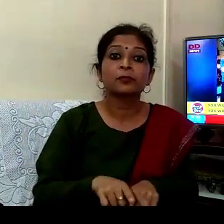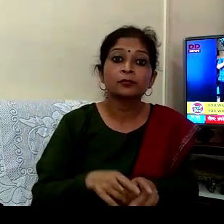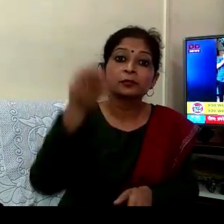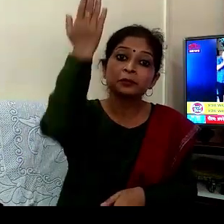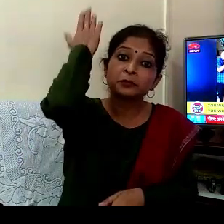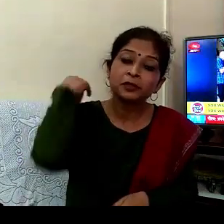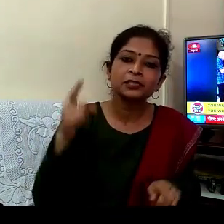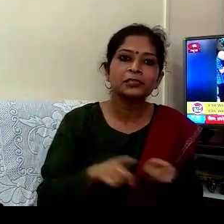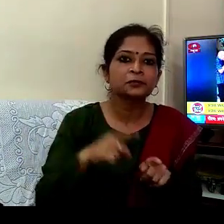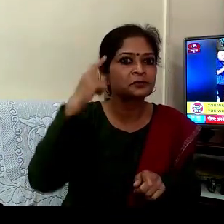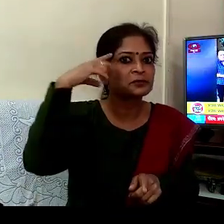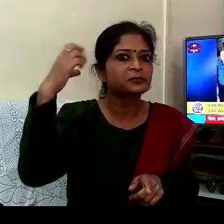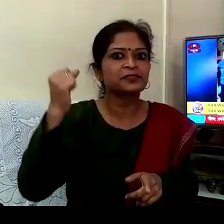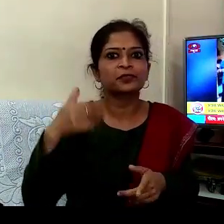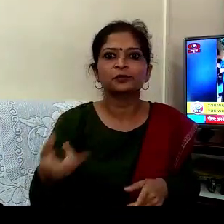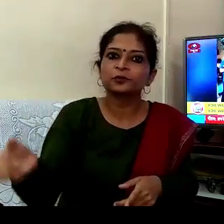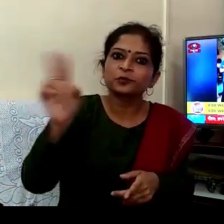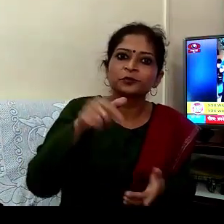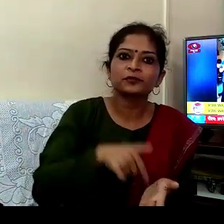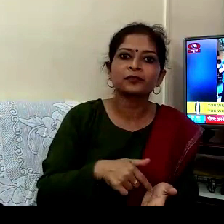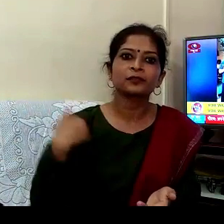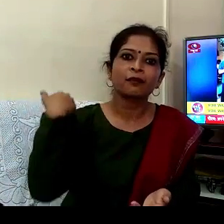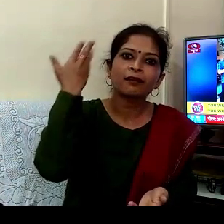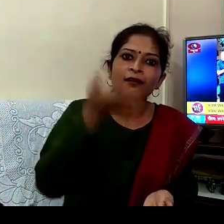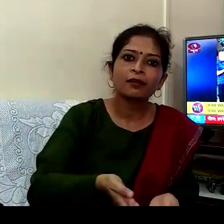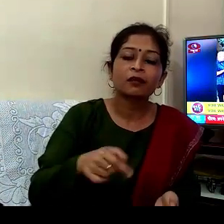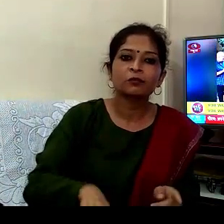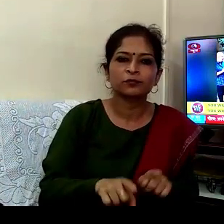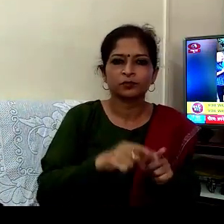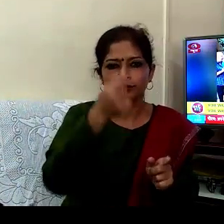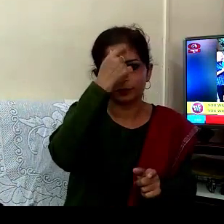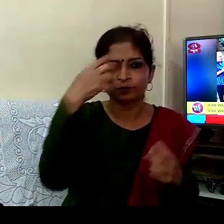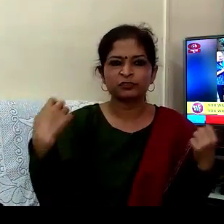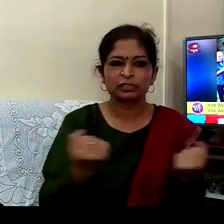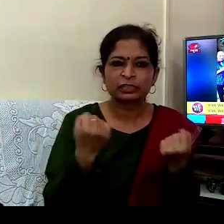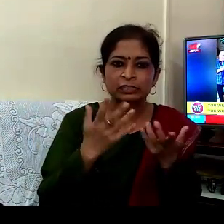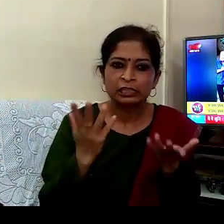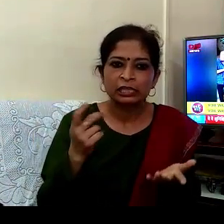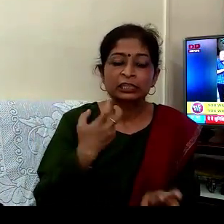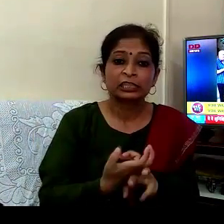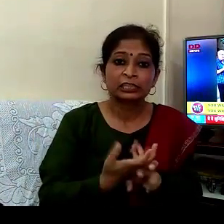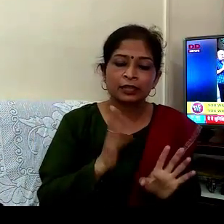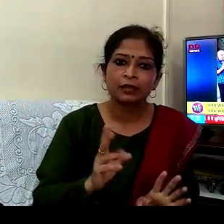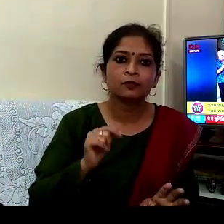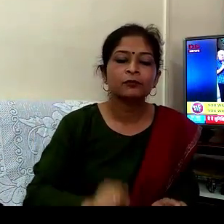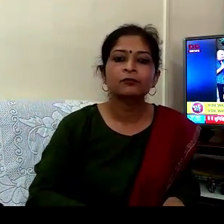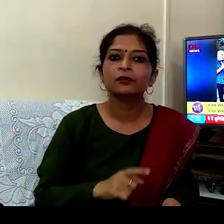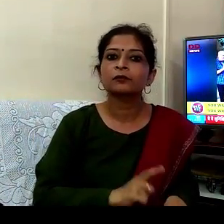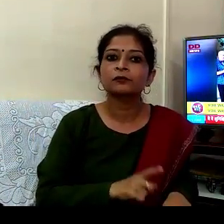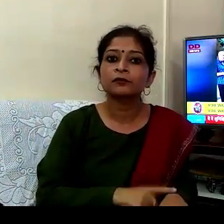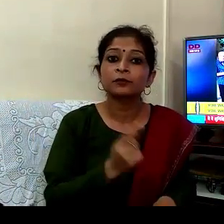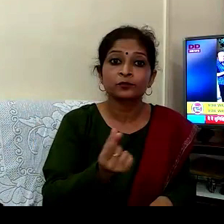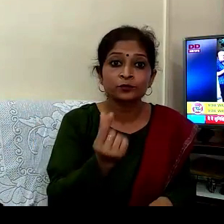آدھے بھی تاجہ ہو ٹھے گی یعنی مشکل کی اس گھڑی میں آپ کو مشکل سے ایک ایسا پل ملا ہے